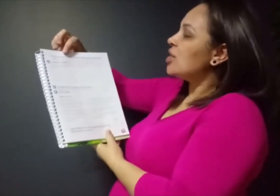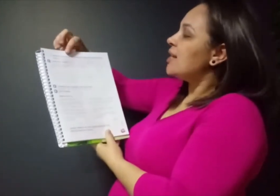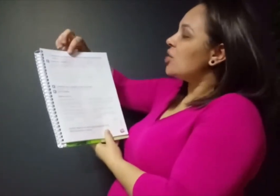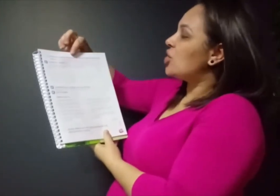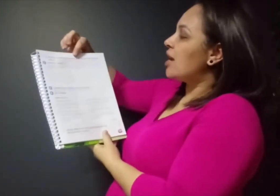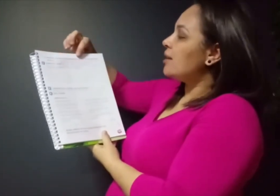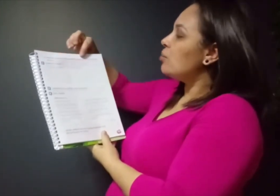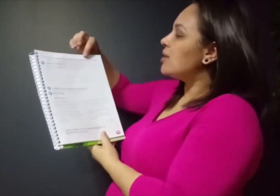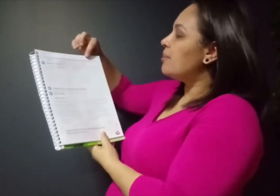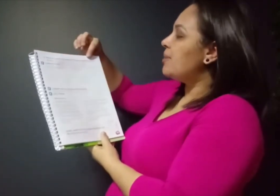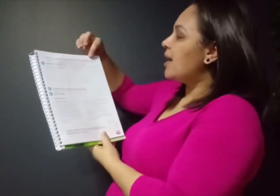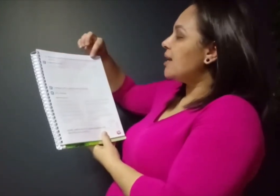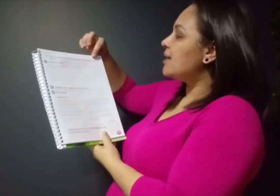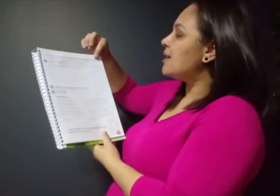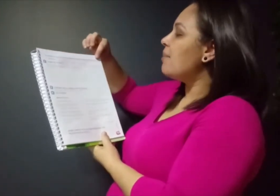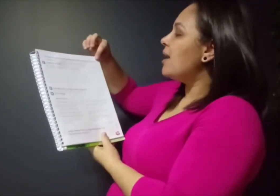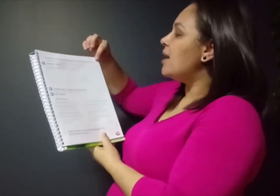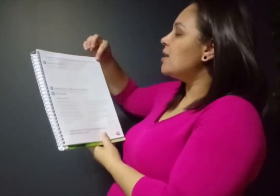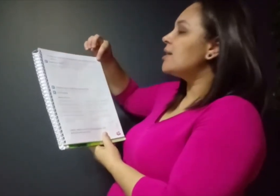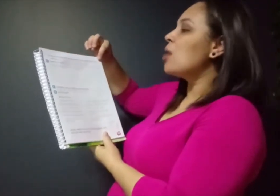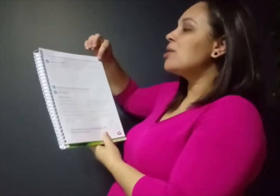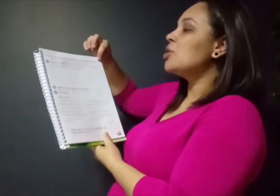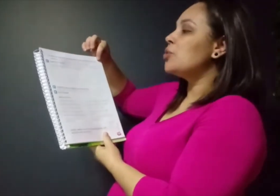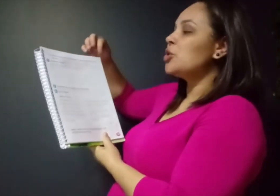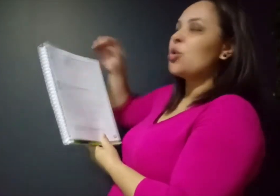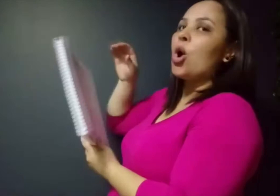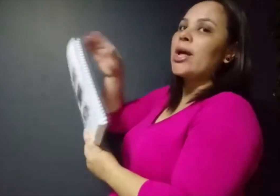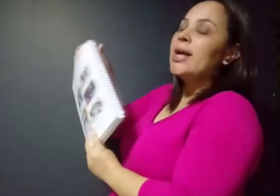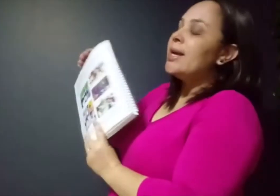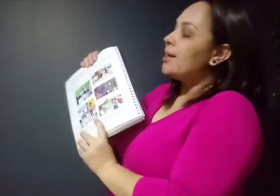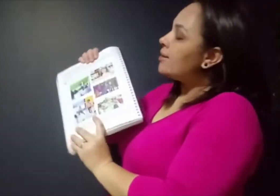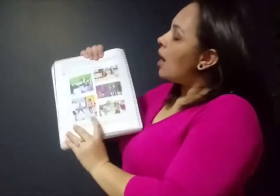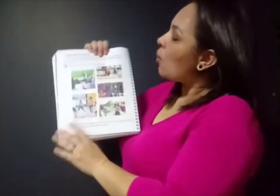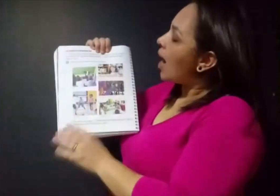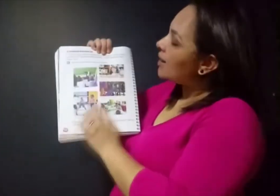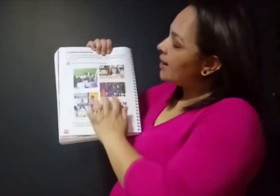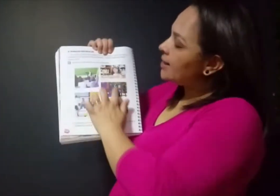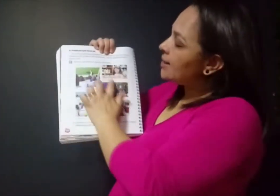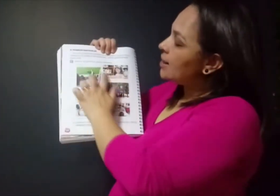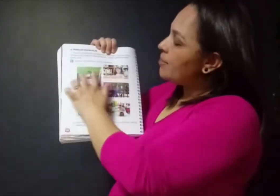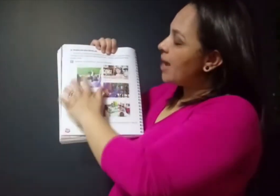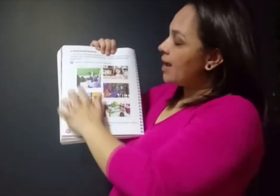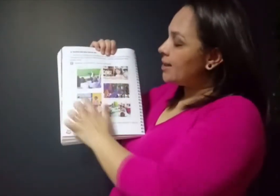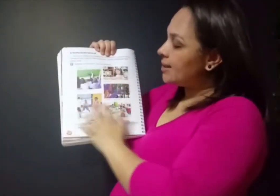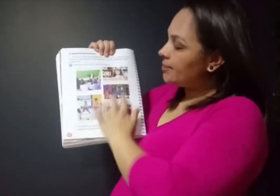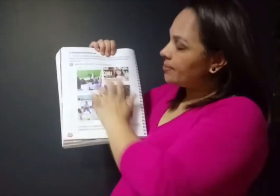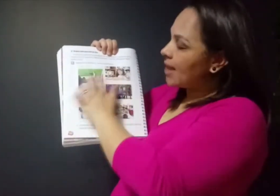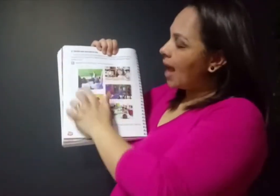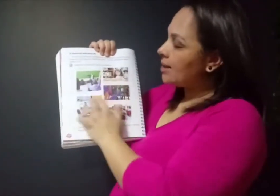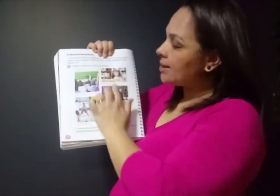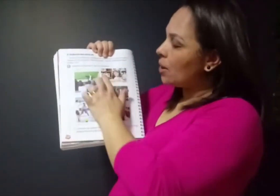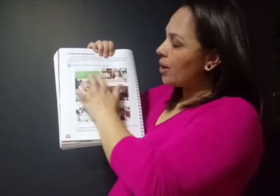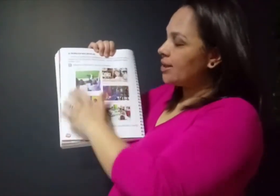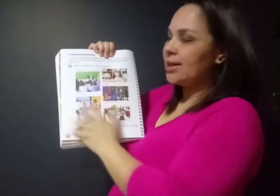as legendas dos ambientes semelhantes aos da sua escola. Então, aqui nesses ambientes, tá, que estão aqui,